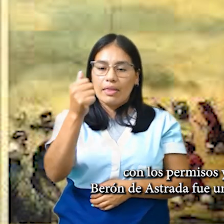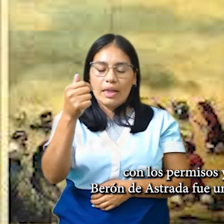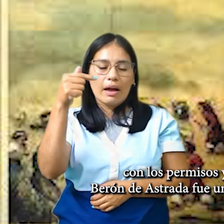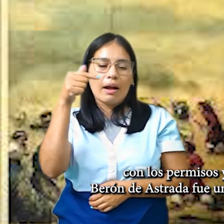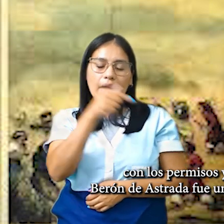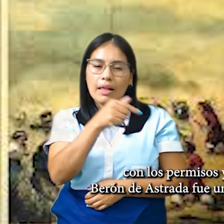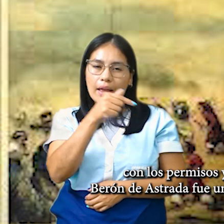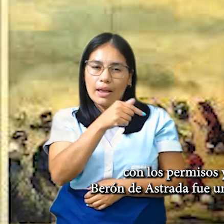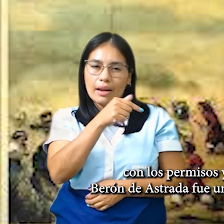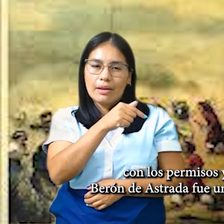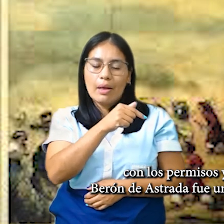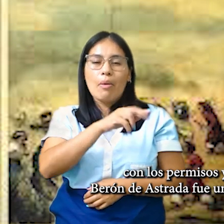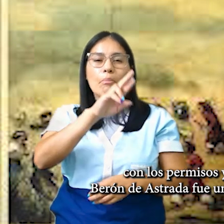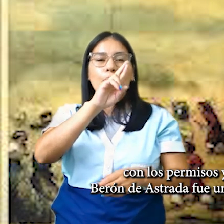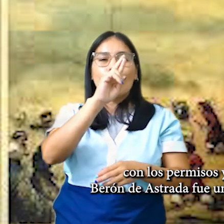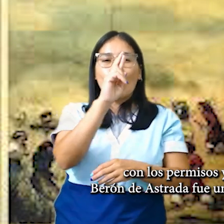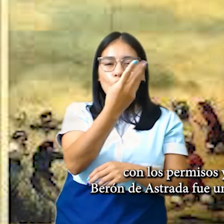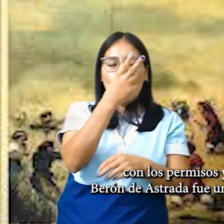soldado.